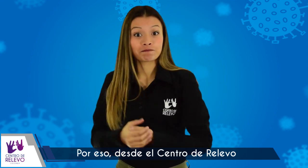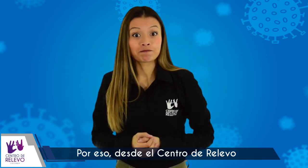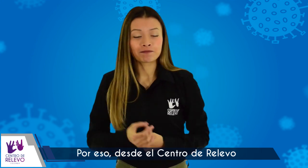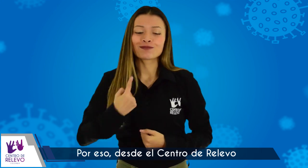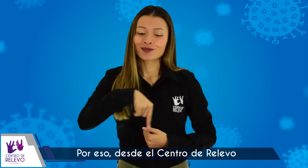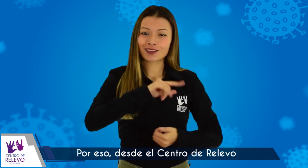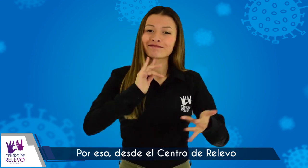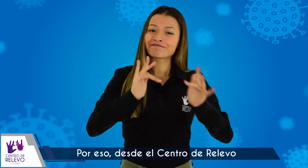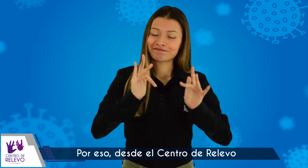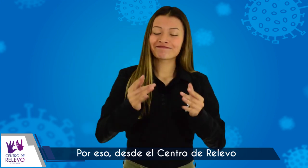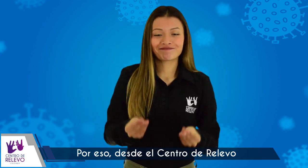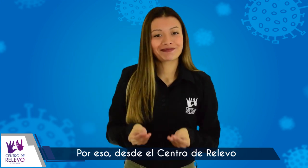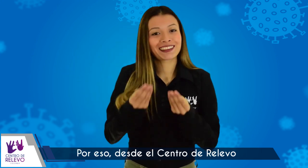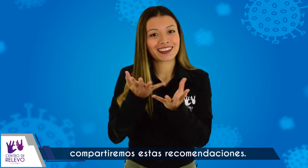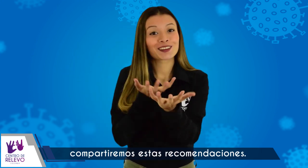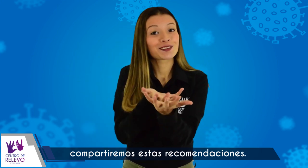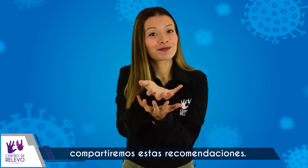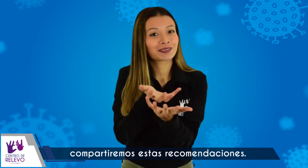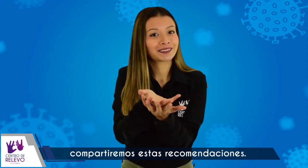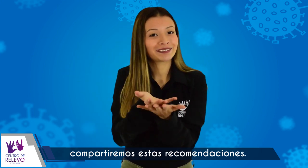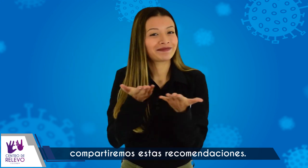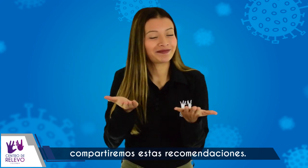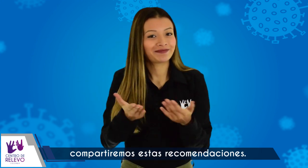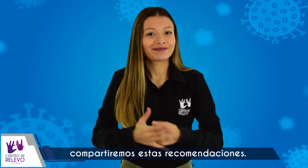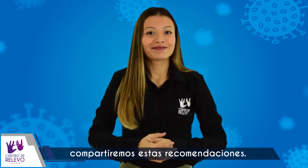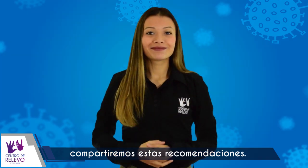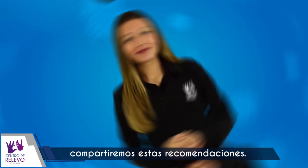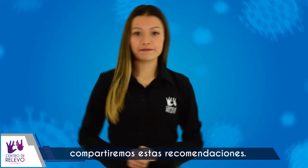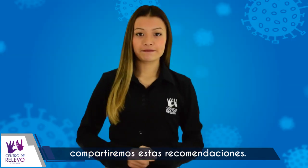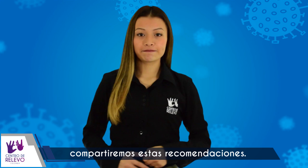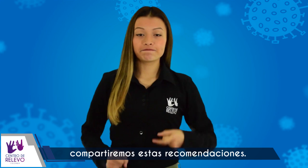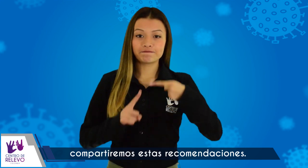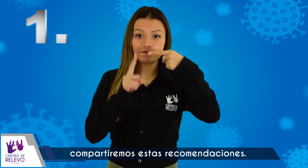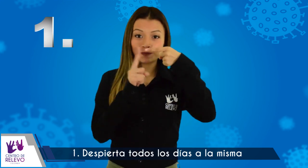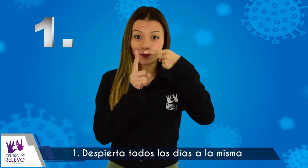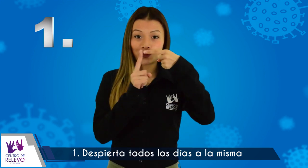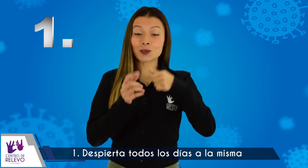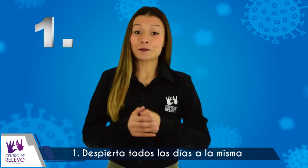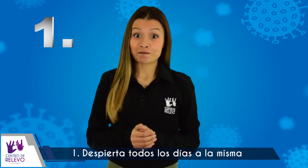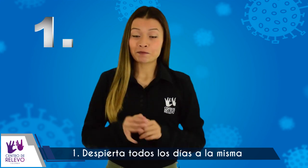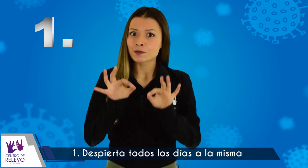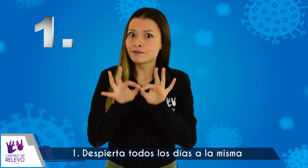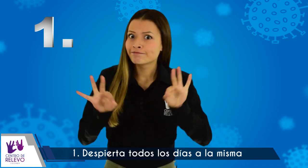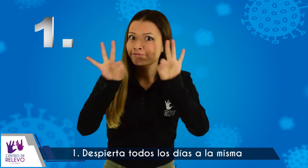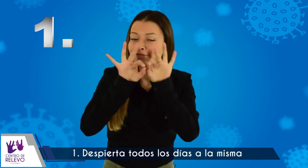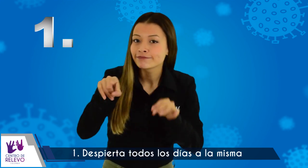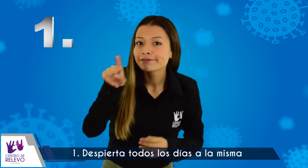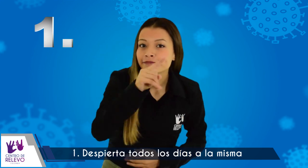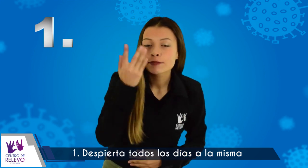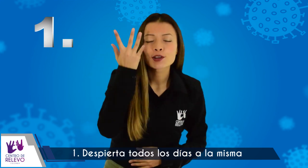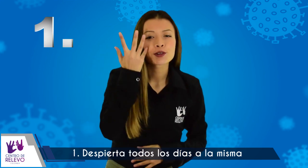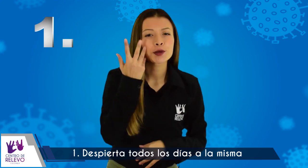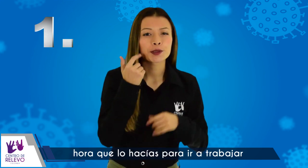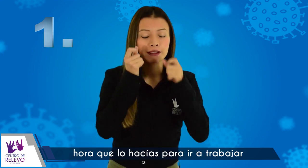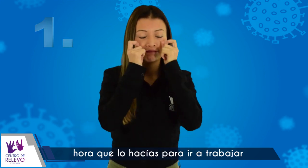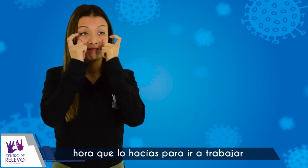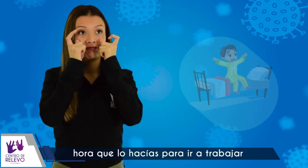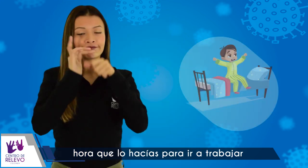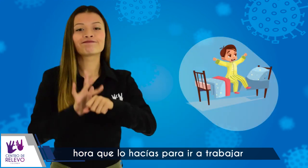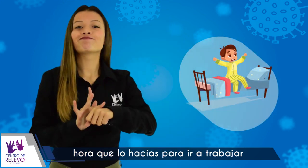el Centro de Relevo compartiremos estas recomendaciones. 1. Despierta todos los días a la misma hora